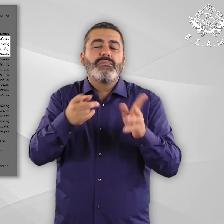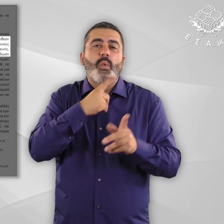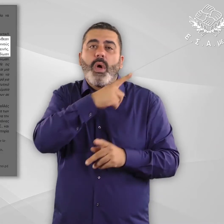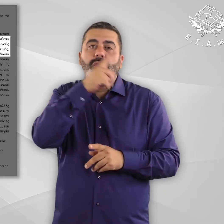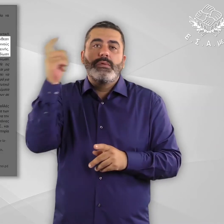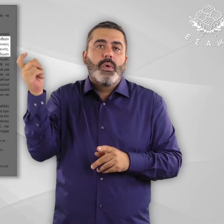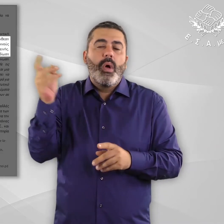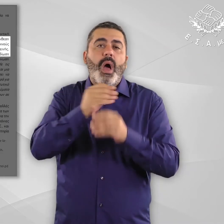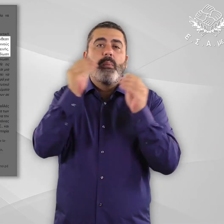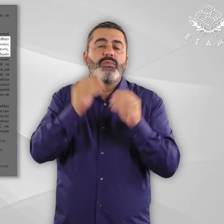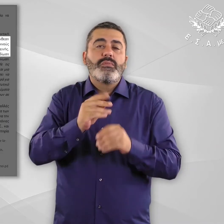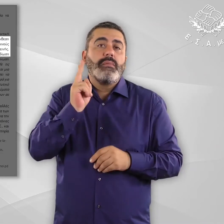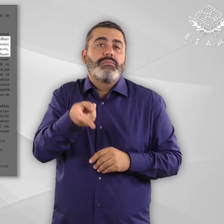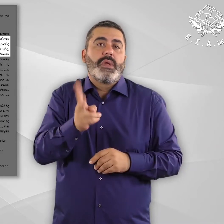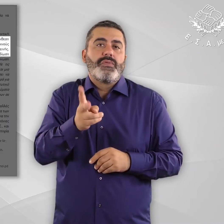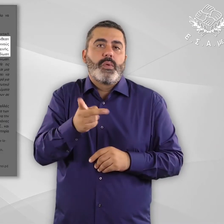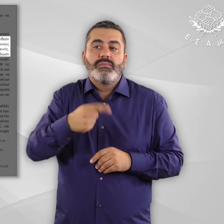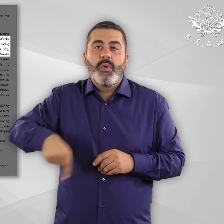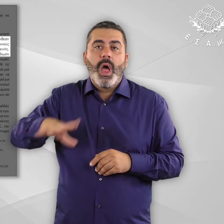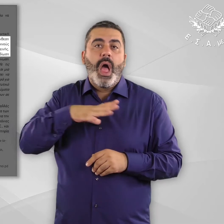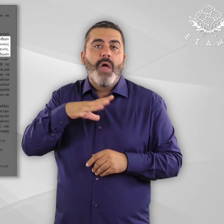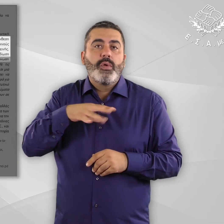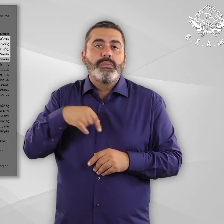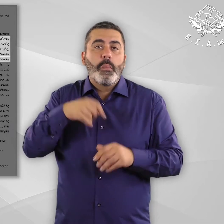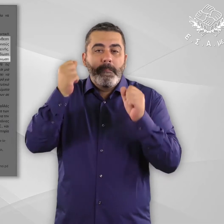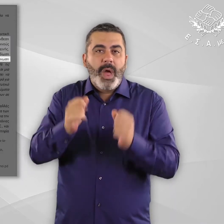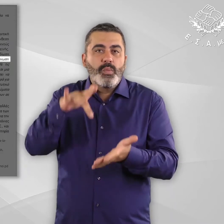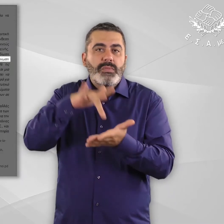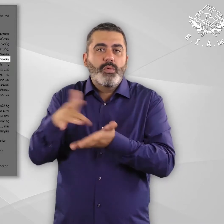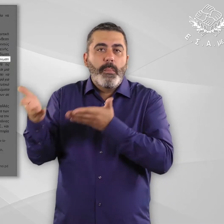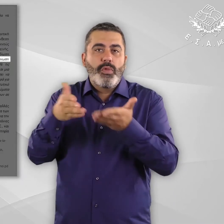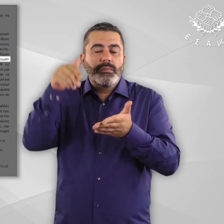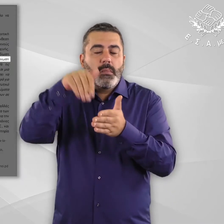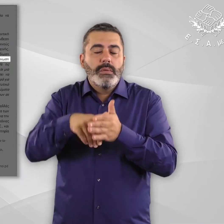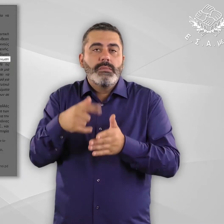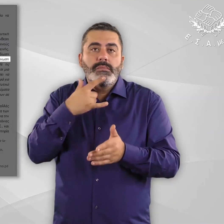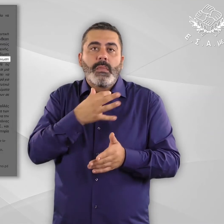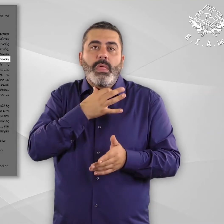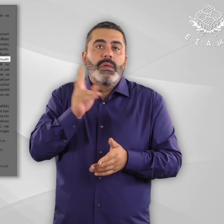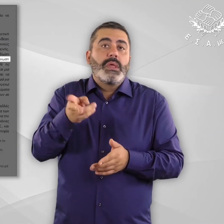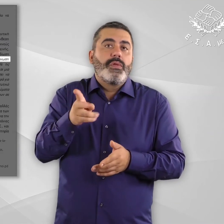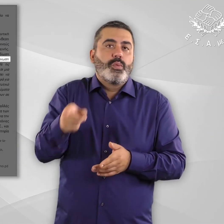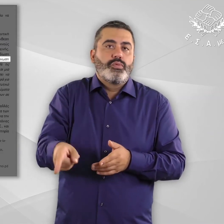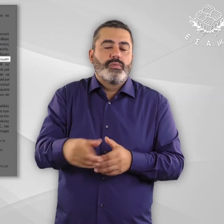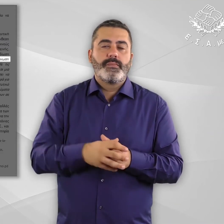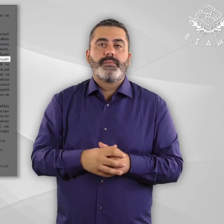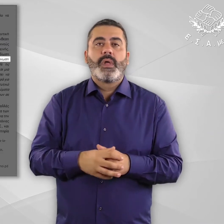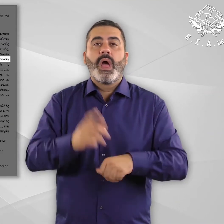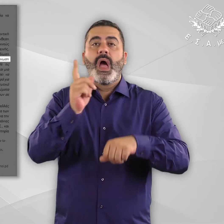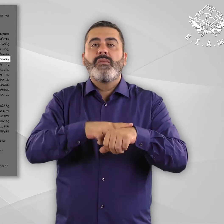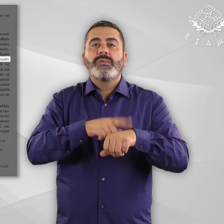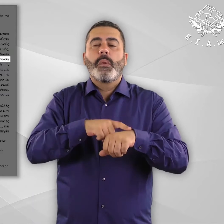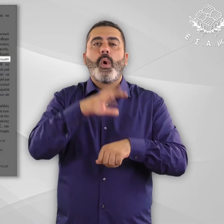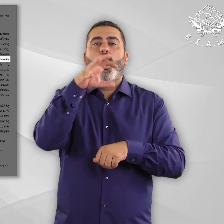επικίνδυνη την καθημερινή διαβίωση των ευάλωτων ατόμων στα κιτ. Χαρακτηριστικά, η Οργάνωση International Rescue